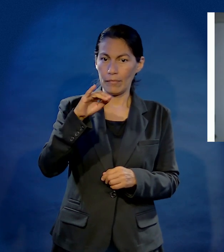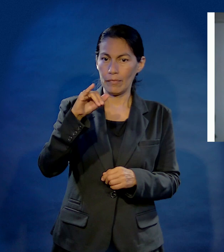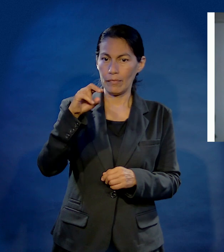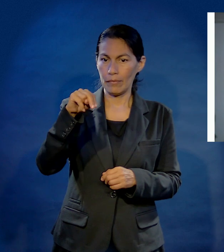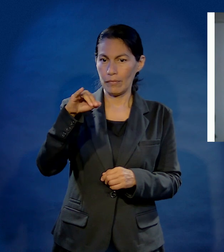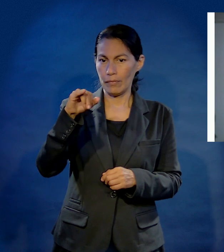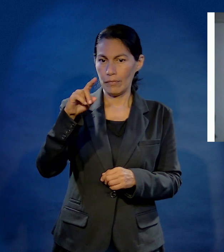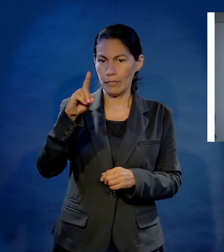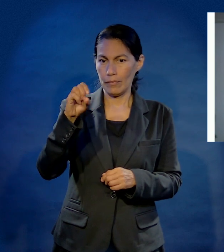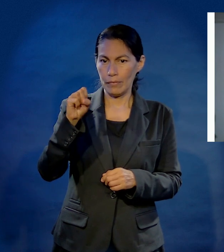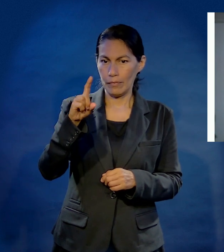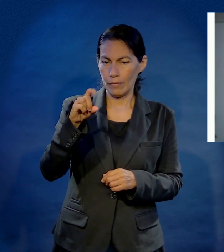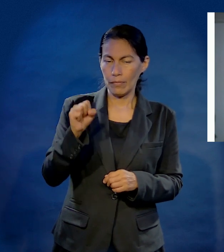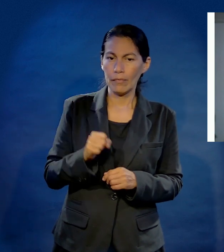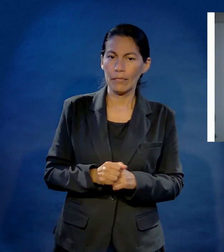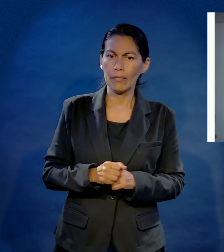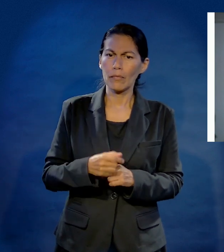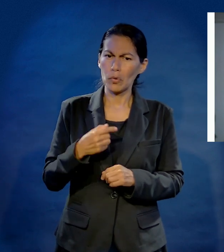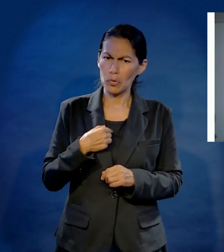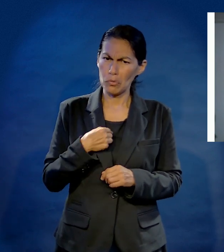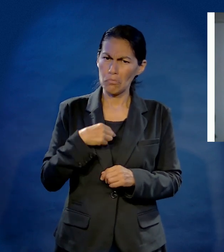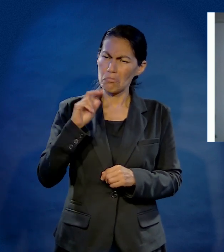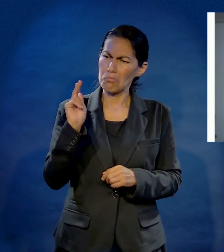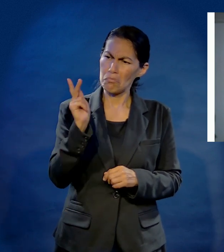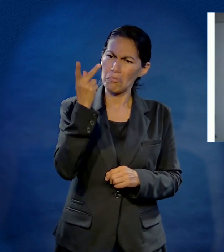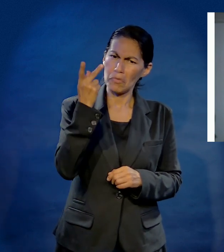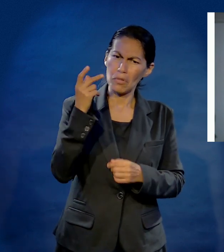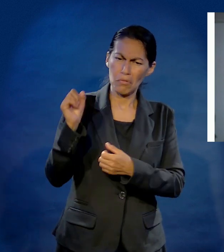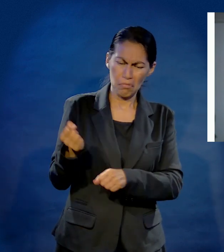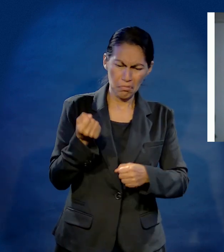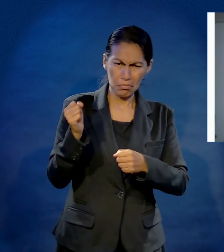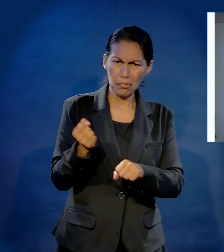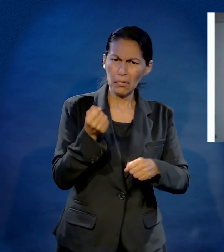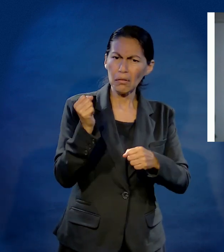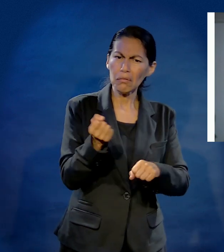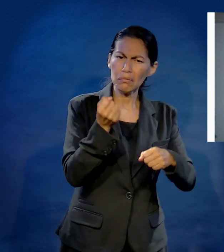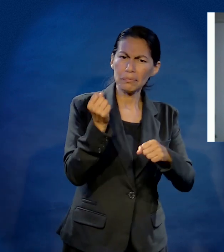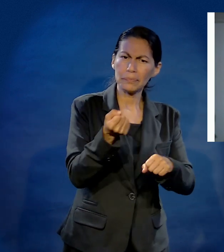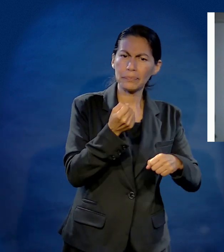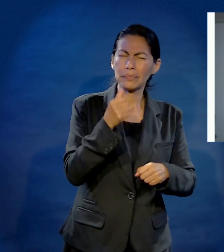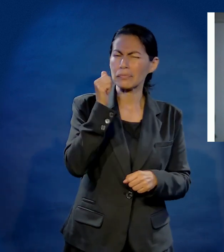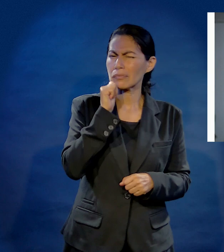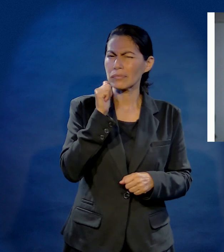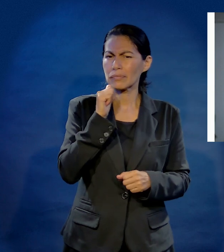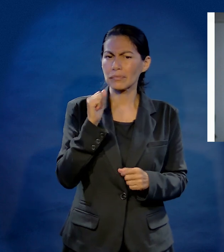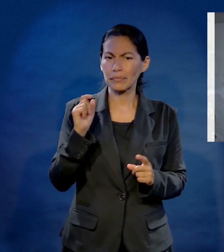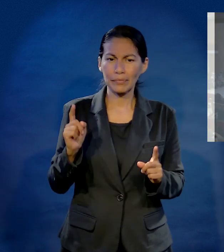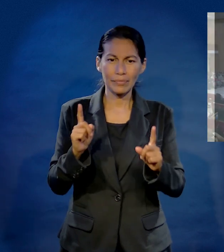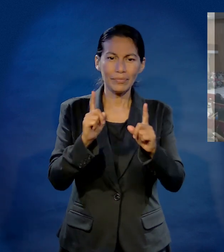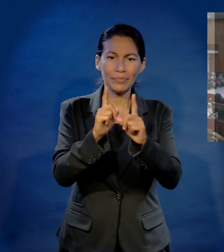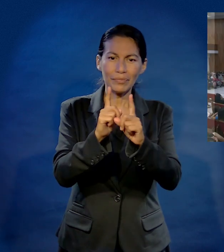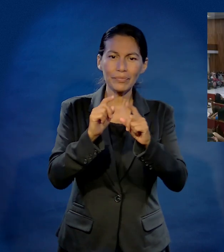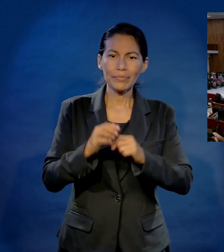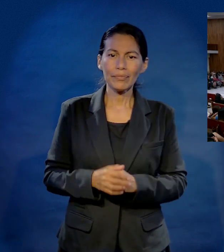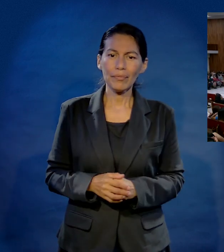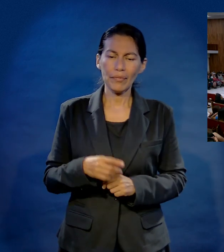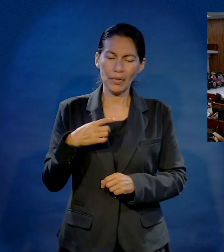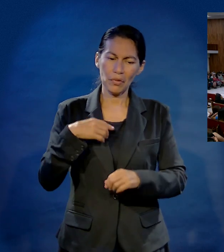de estudiante de la prepa, donde mi trabajo era barrer la preparatoria por afuera y por dentro, siempre, casi siempre